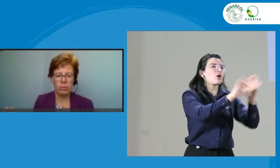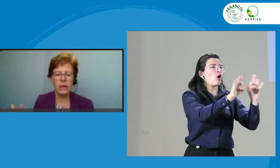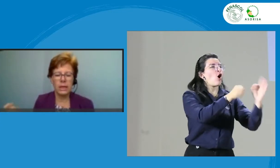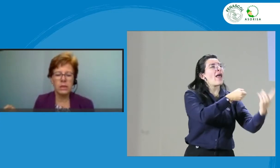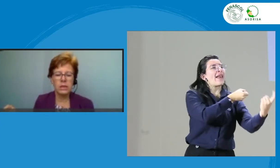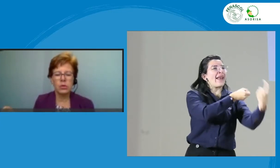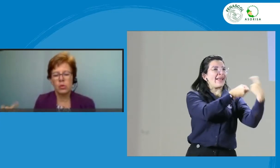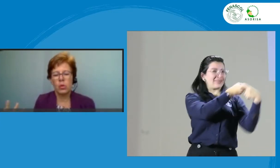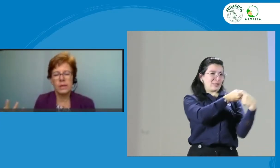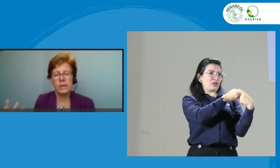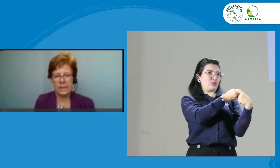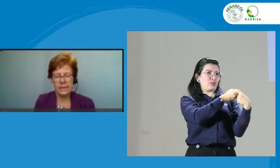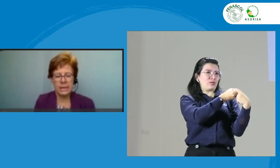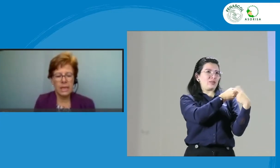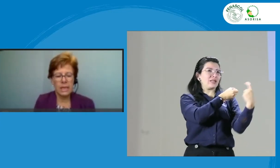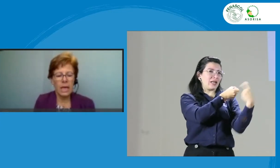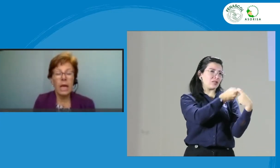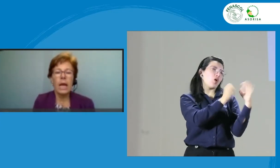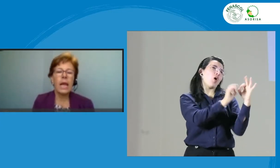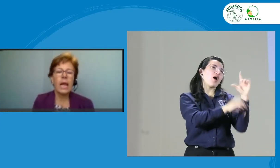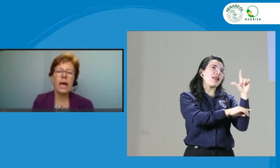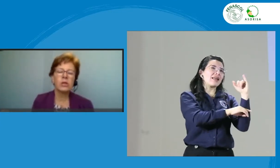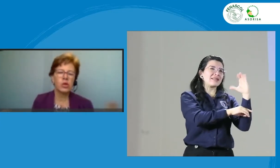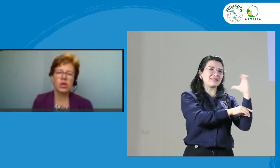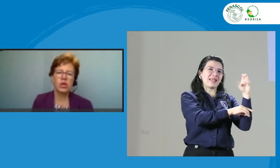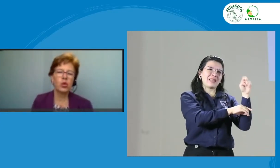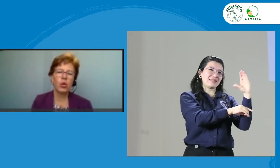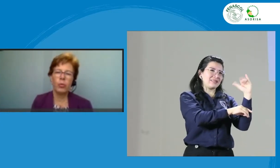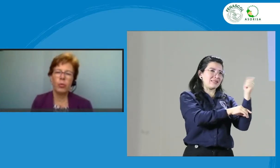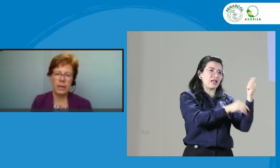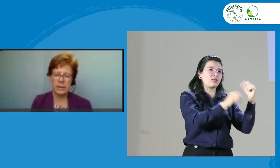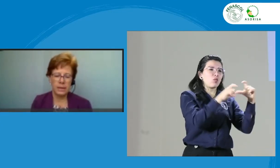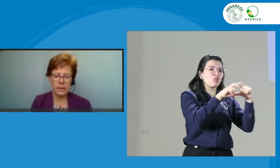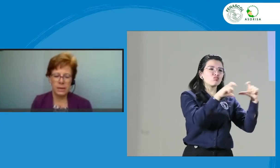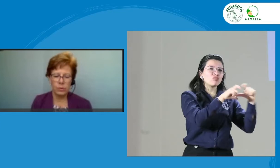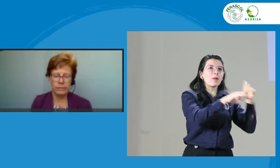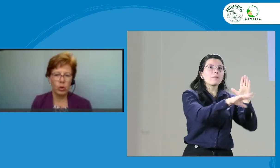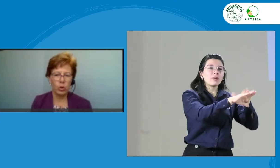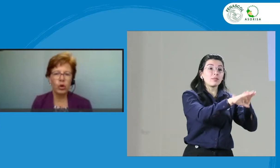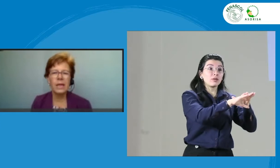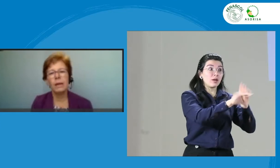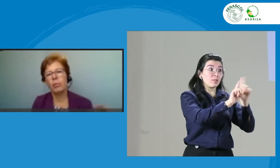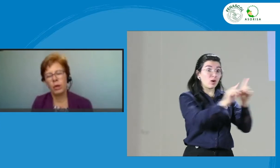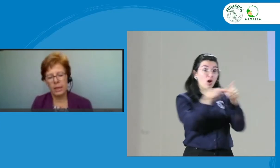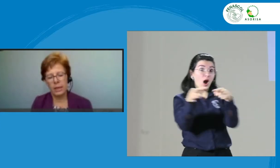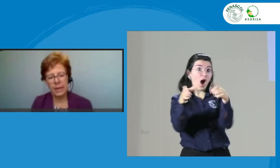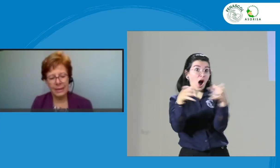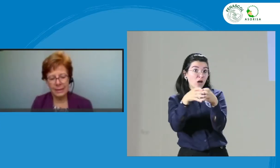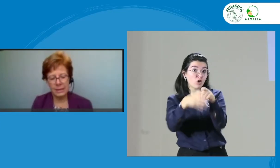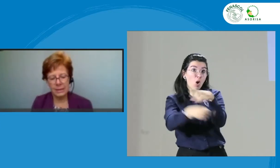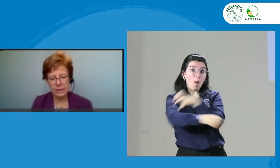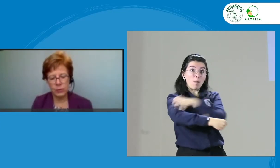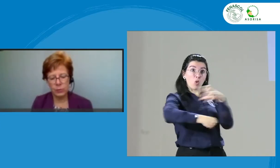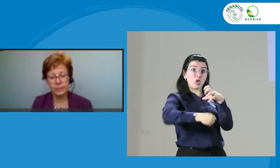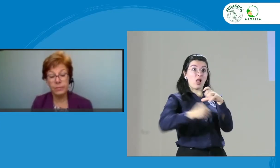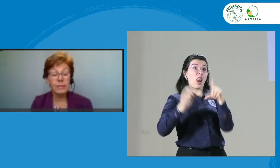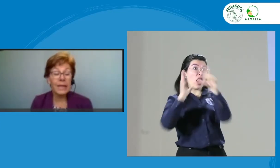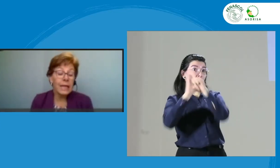registros o licencias. La asociación no puede hacer eso. No tiene el poder legal de hacer eso. Entonces, la